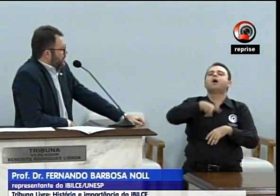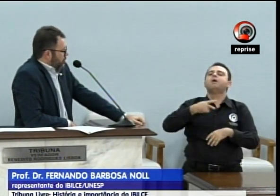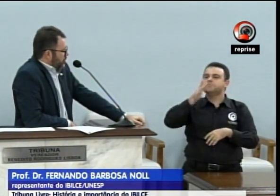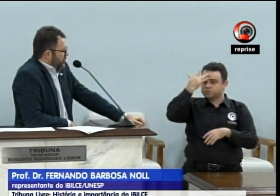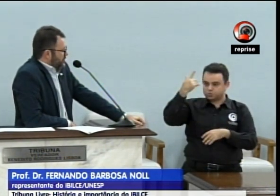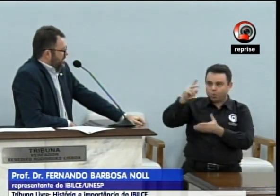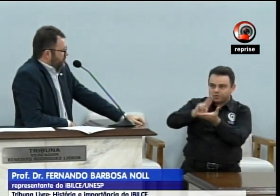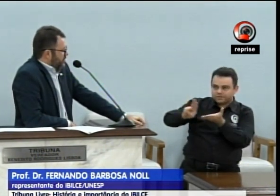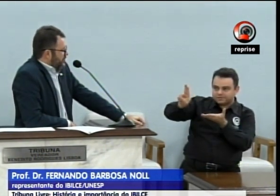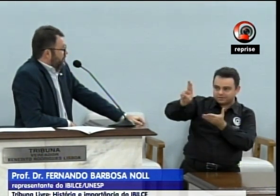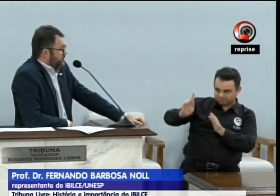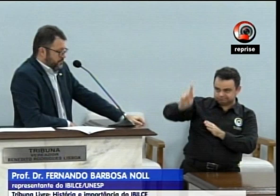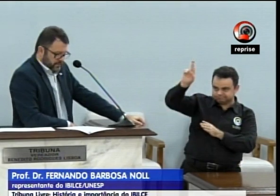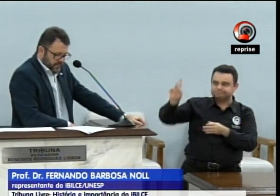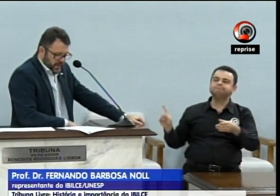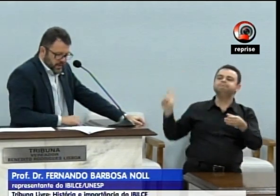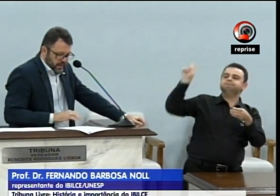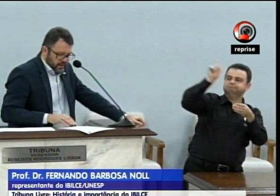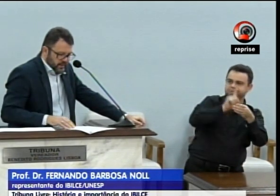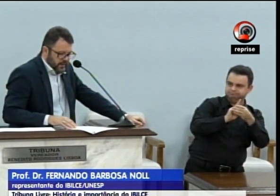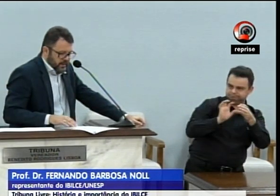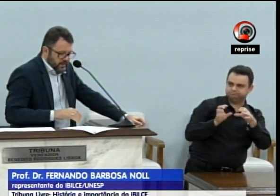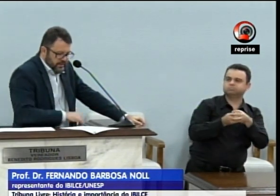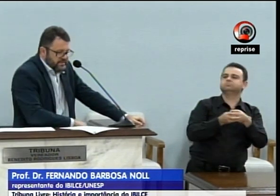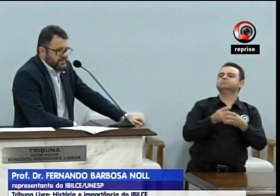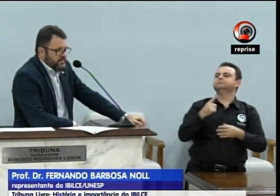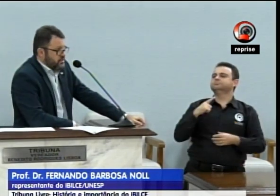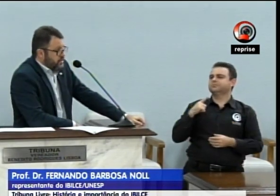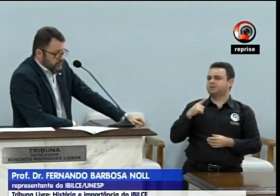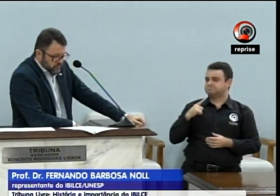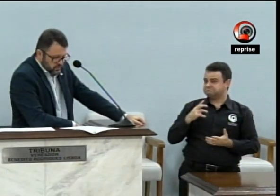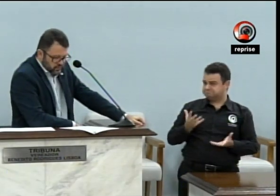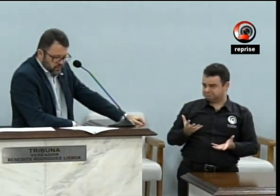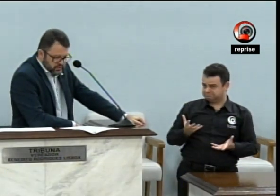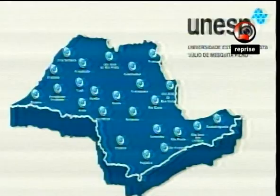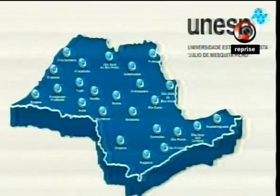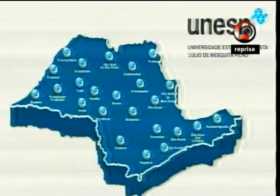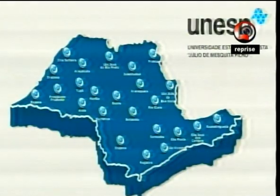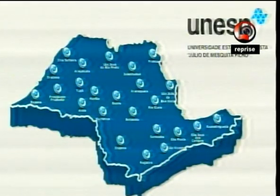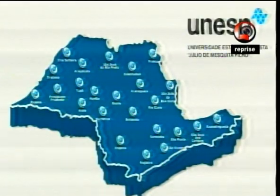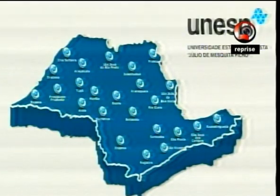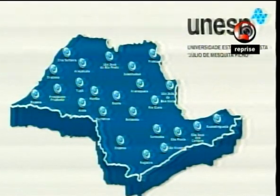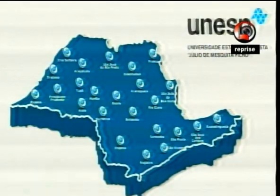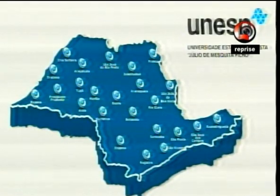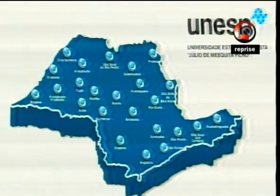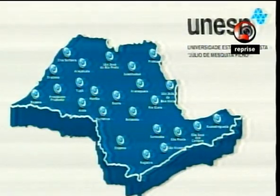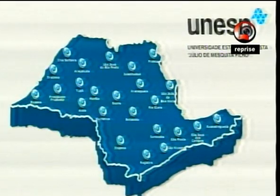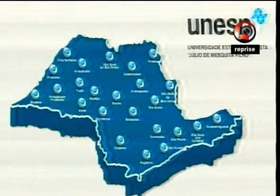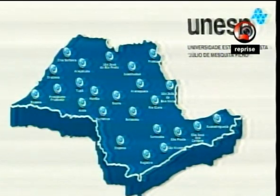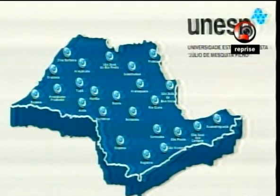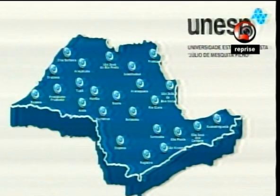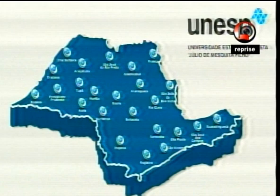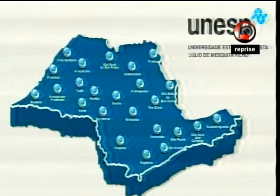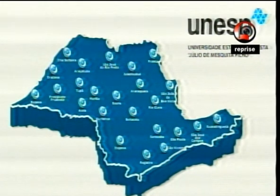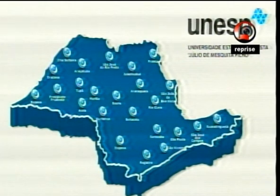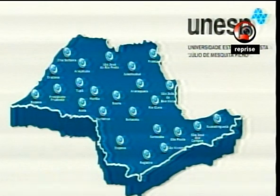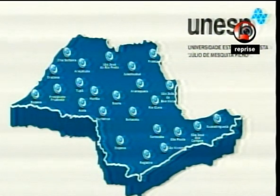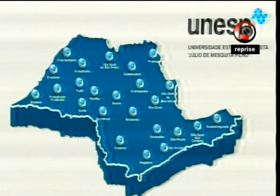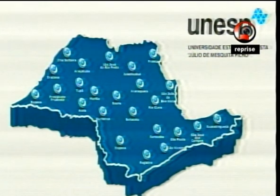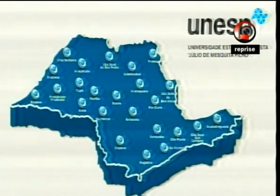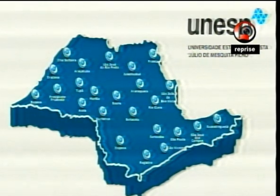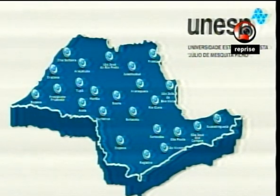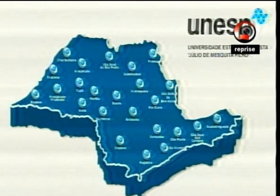O próximo slide, por favor. Nesse sentido, nós, do Ibilse, uma parte da Unesp,